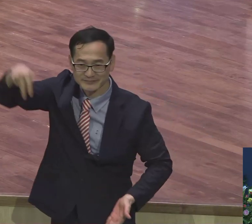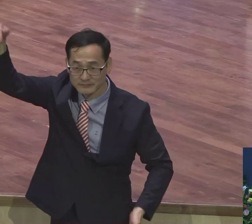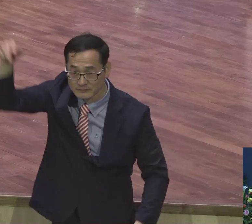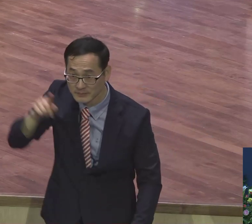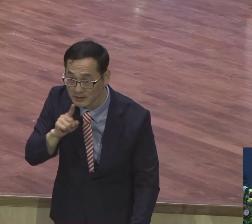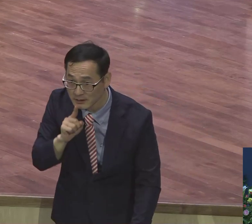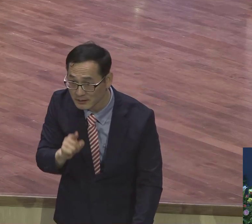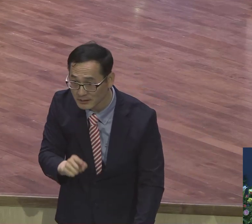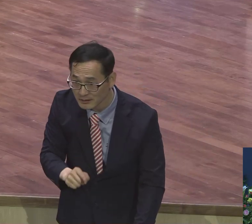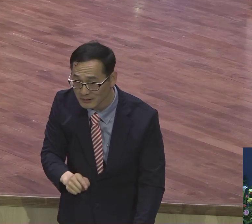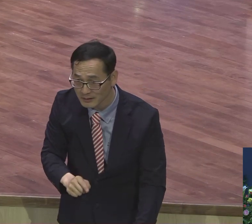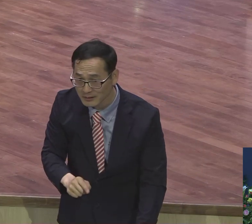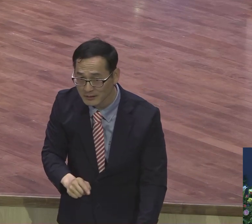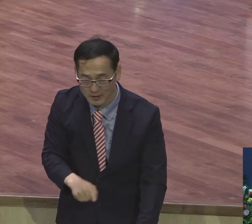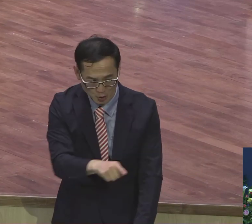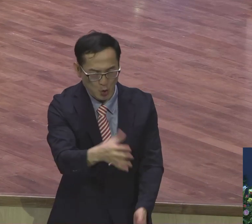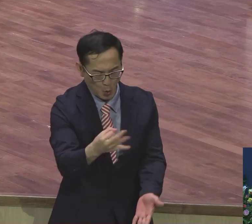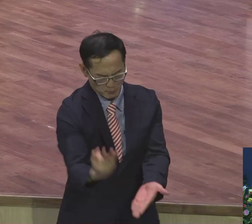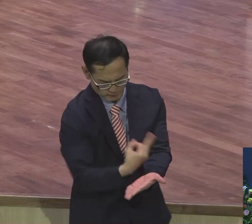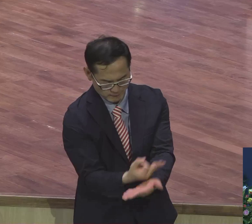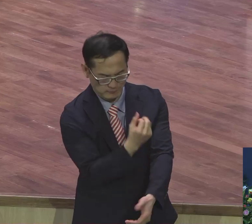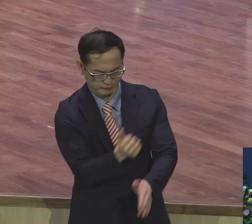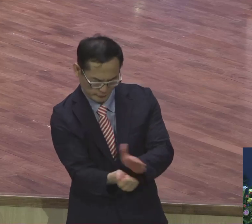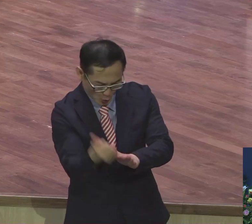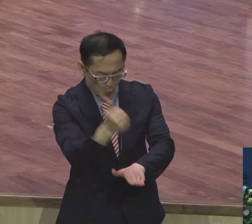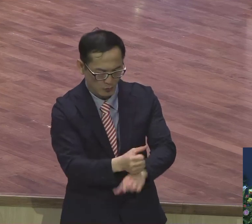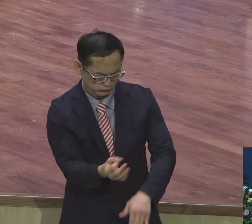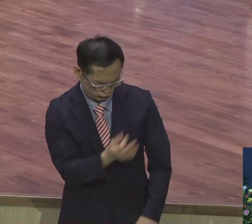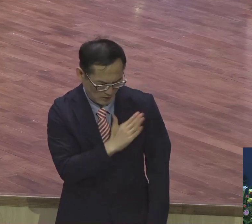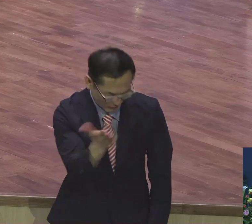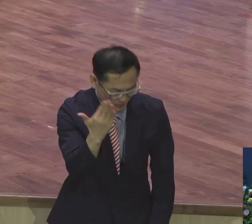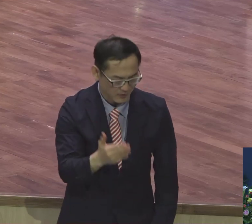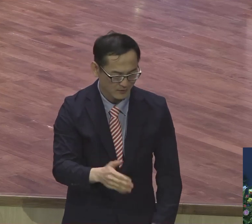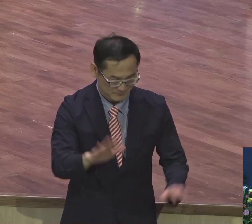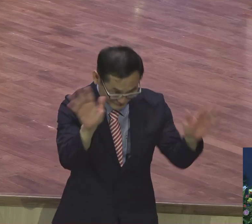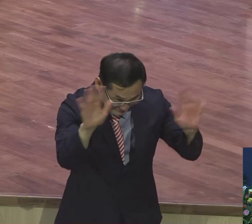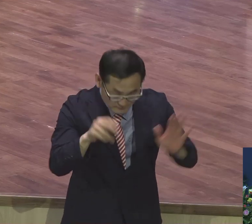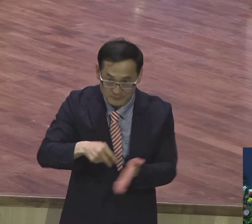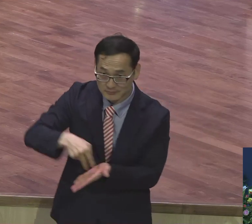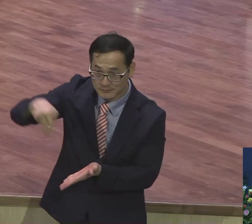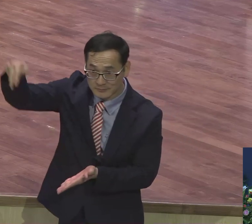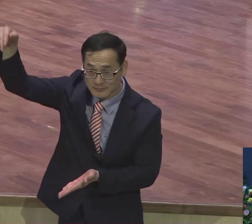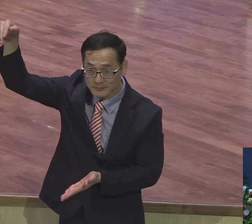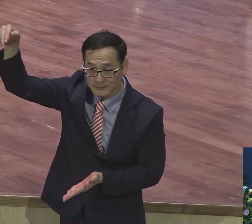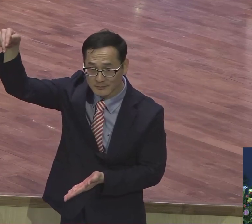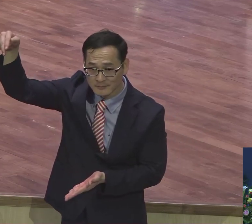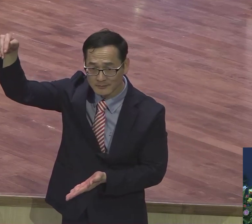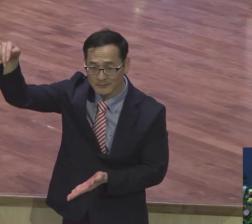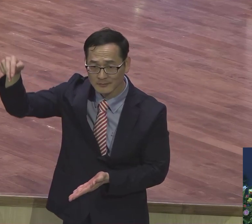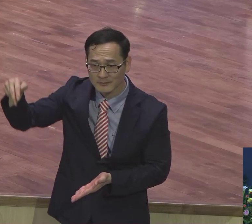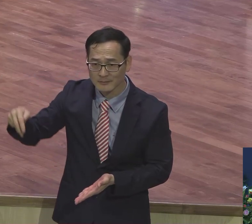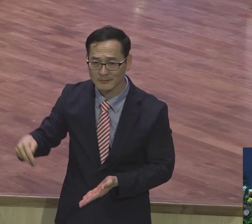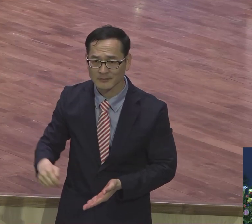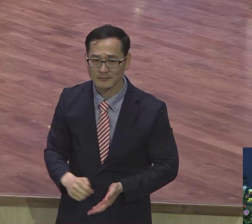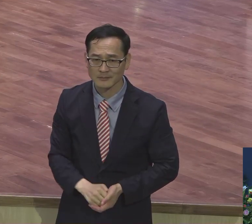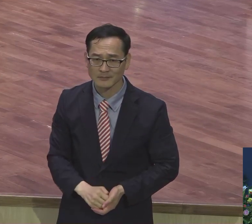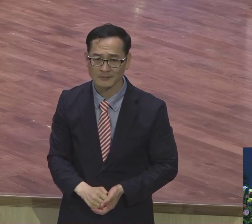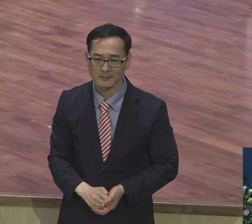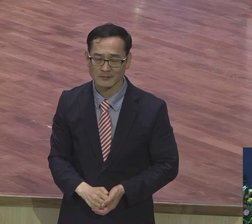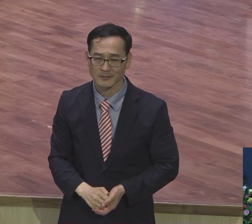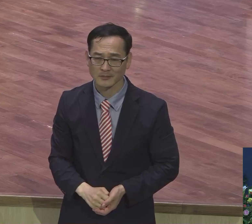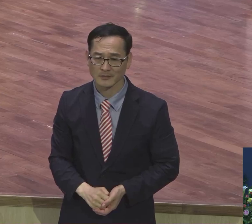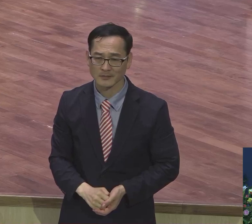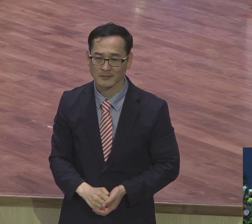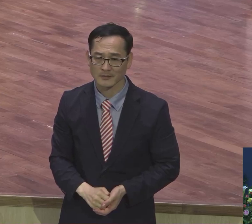뭘 잘 해가지고 돈 많이 벌어가고 성공해라 그랬습니까 그 육신적으로 볼 때 아무 것도 없어요.